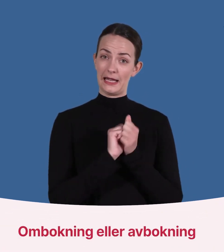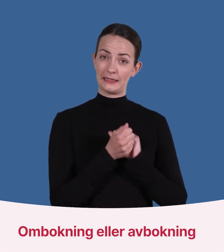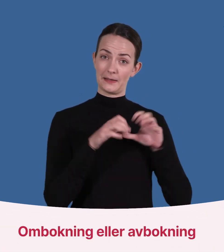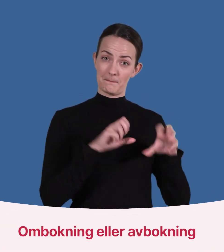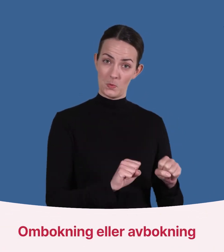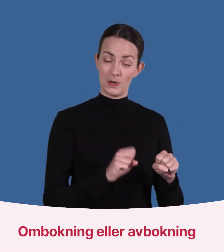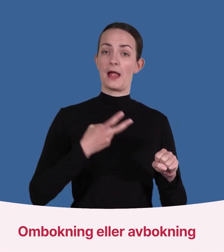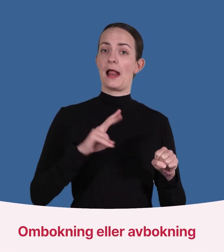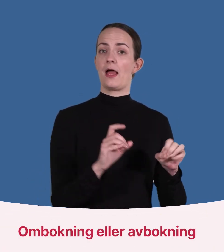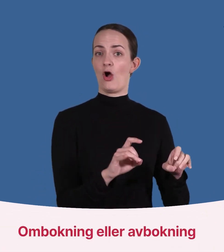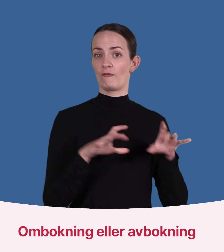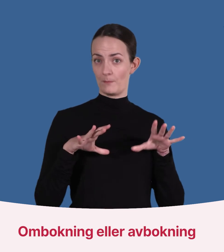Ombokning eller avbokning